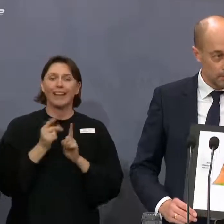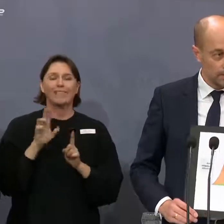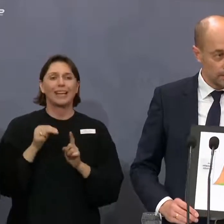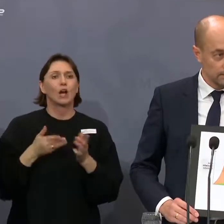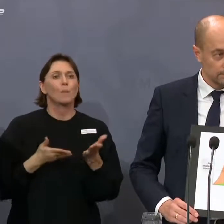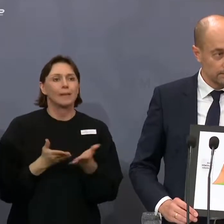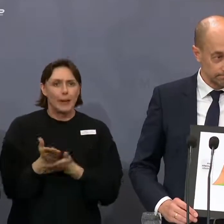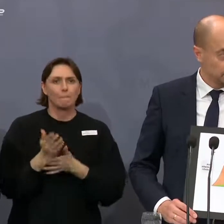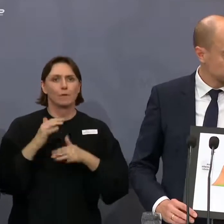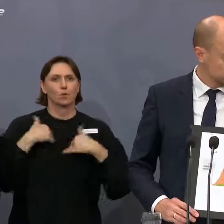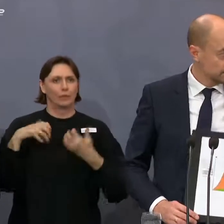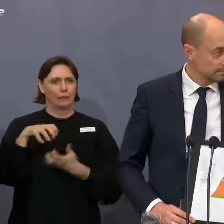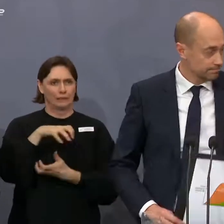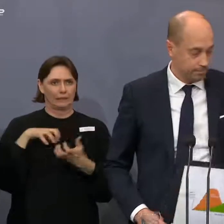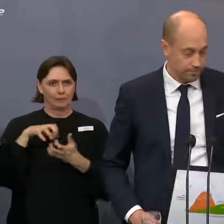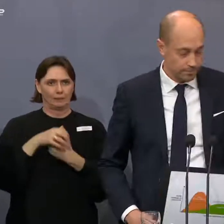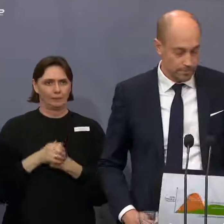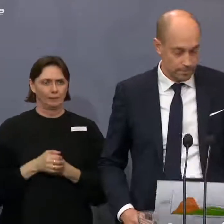den sundhedskrise.